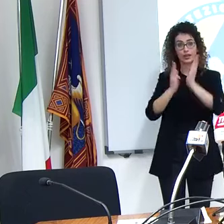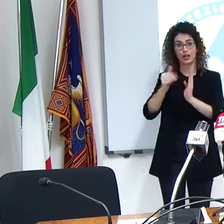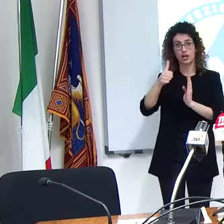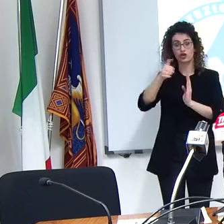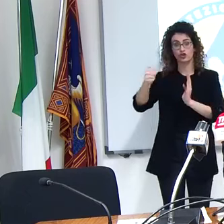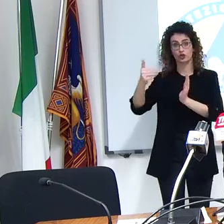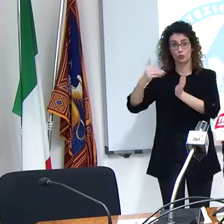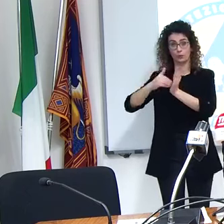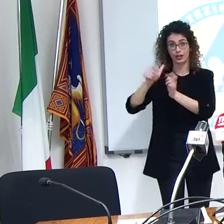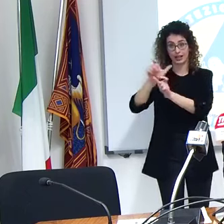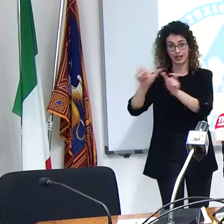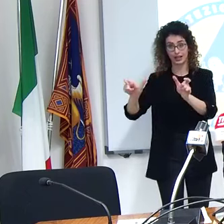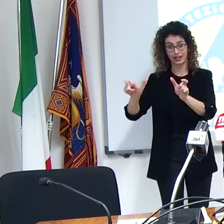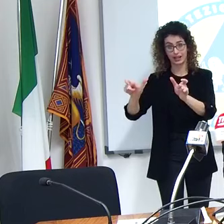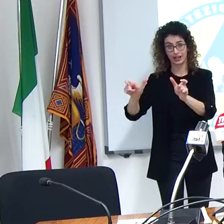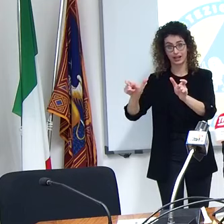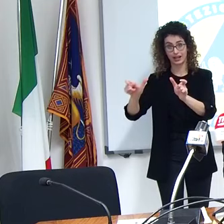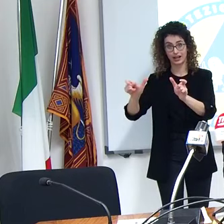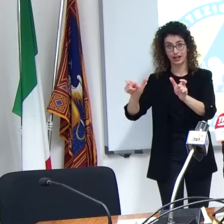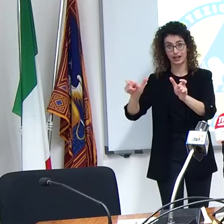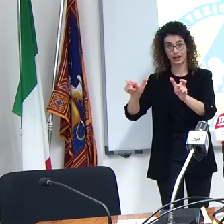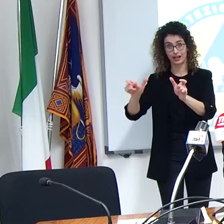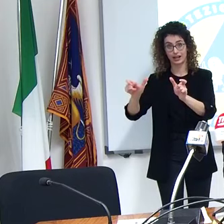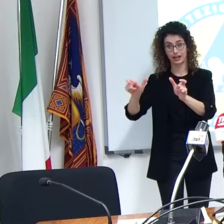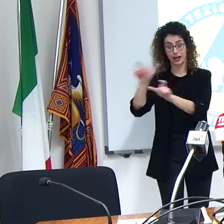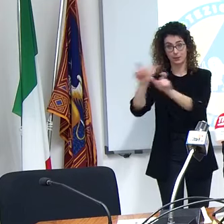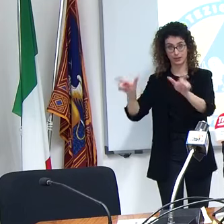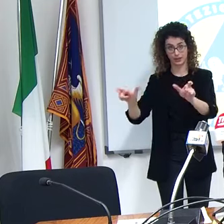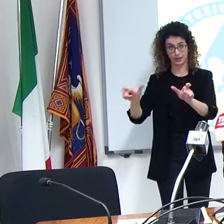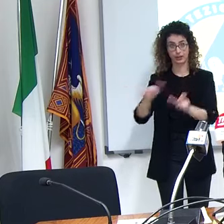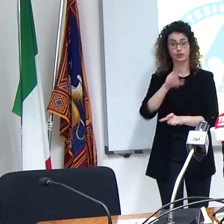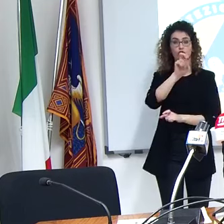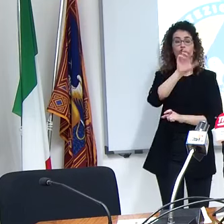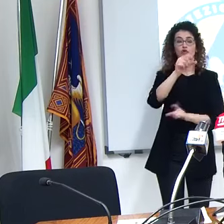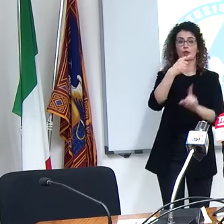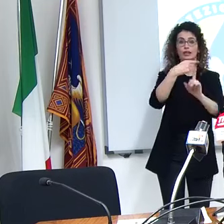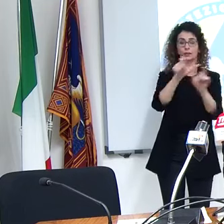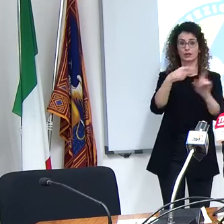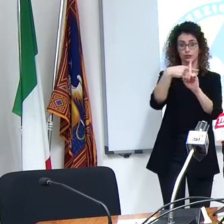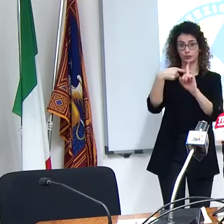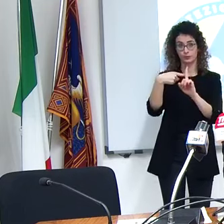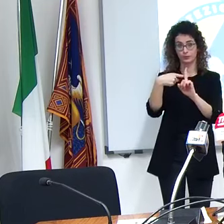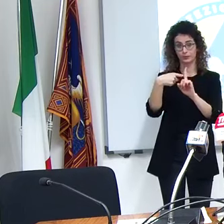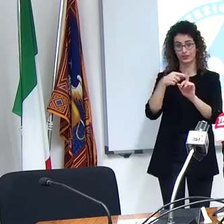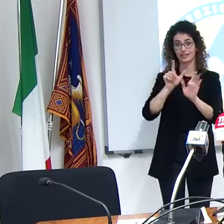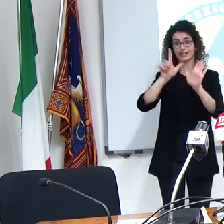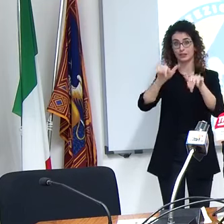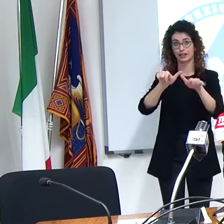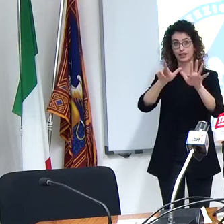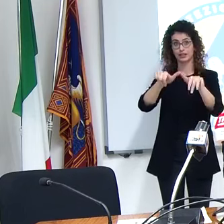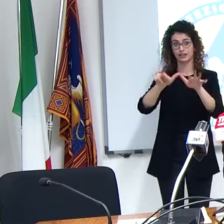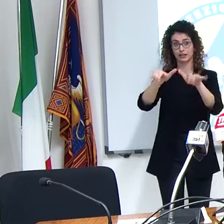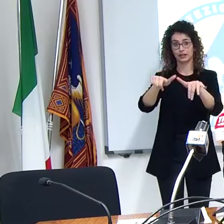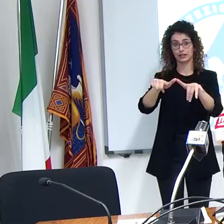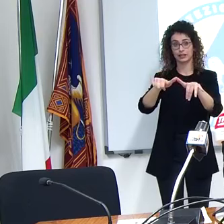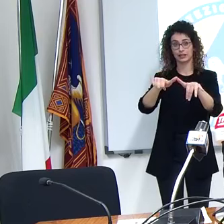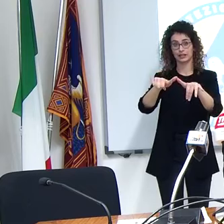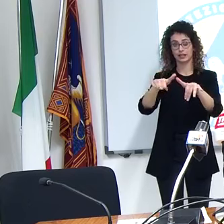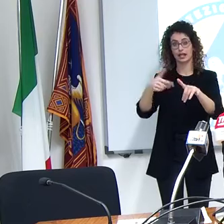casi su 100.000 abitanti rilevati settimanalmente se ne parla nel